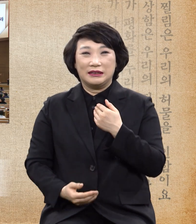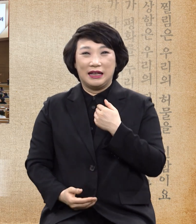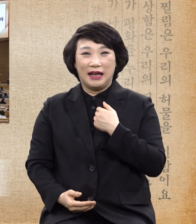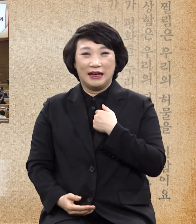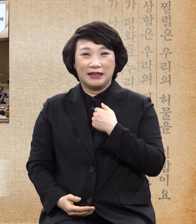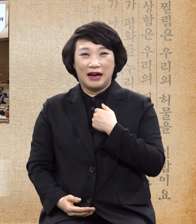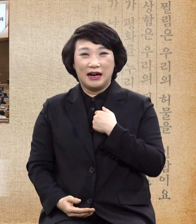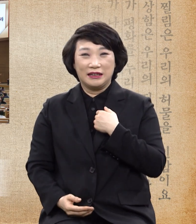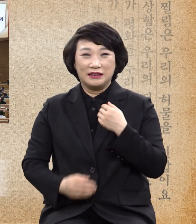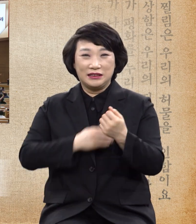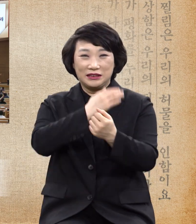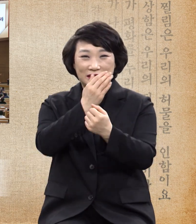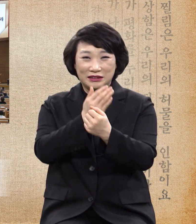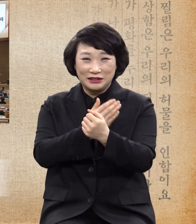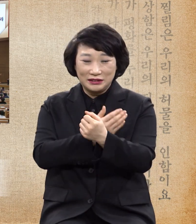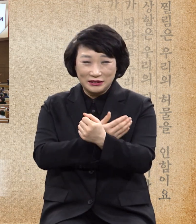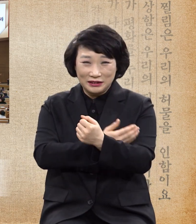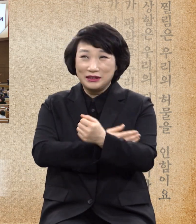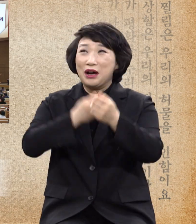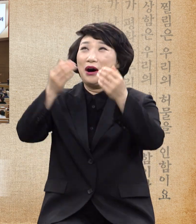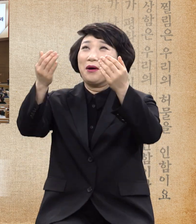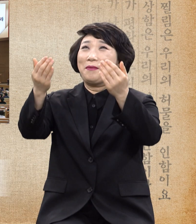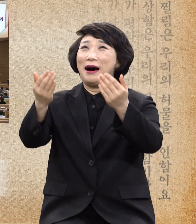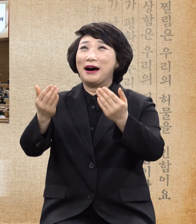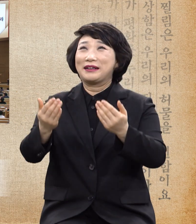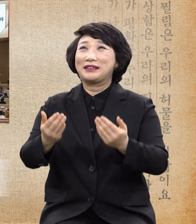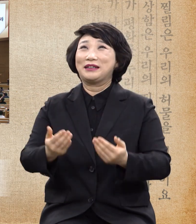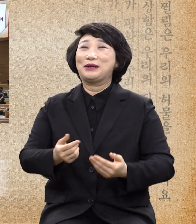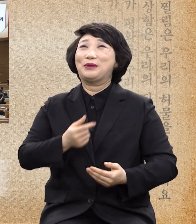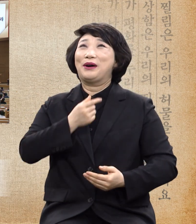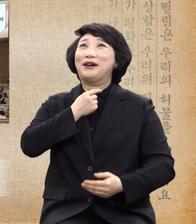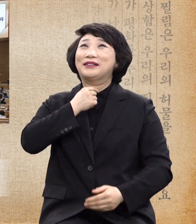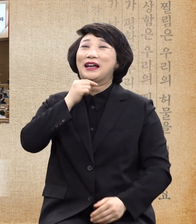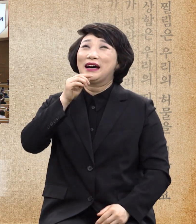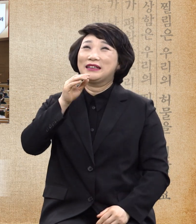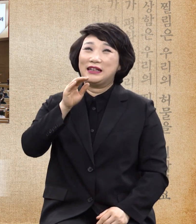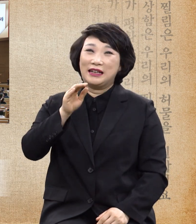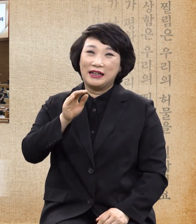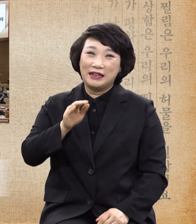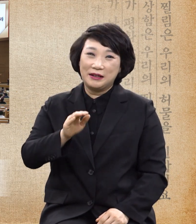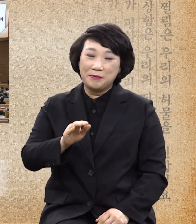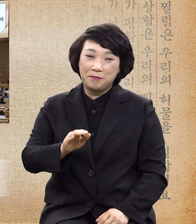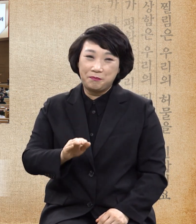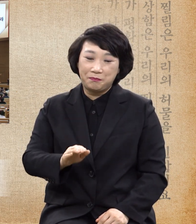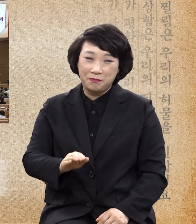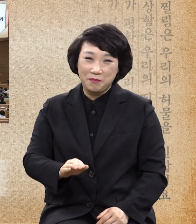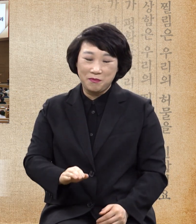내가 능력 맡기고 나를